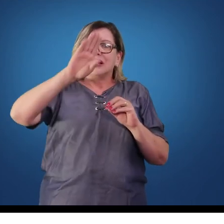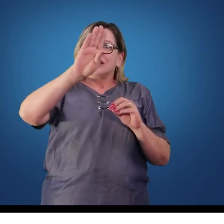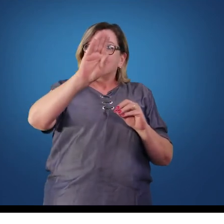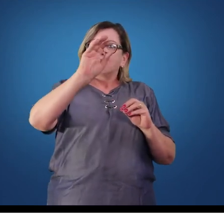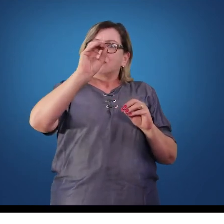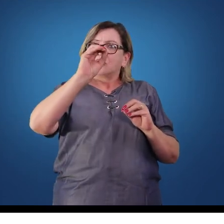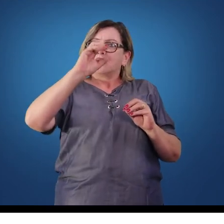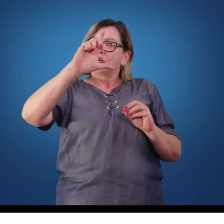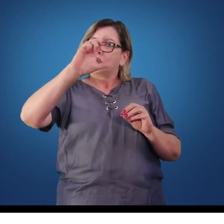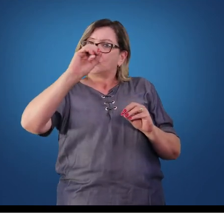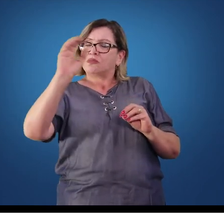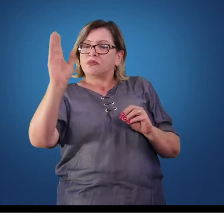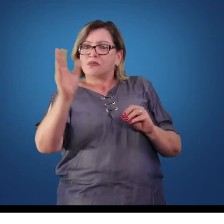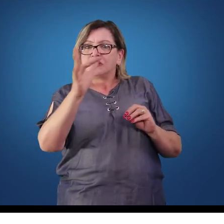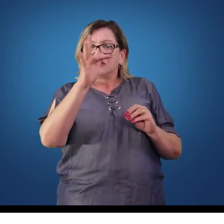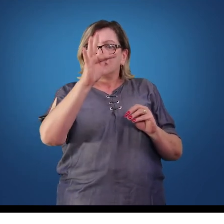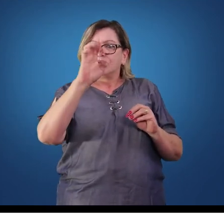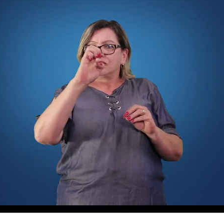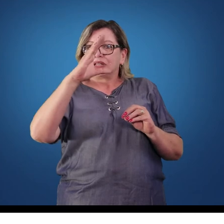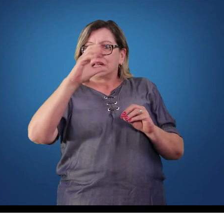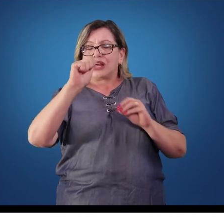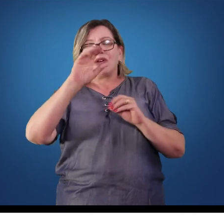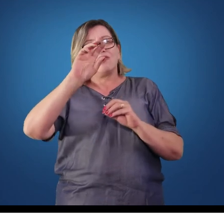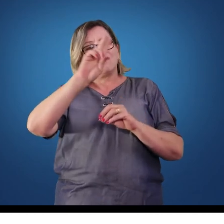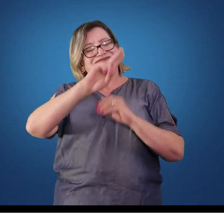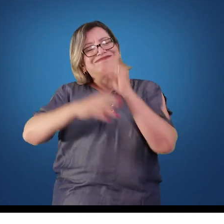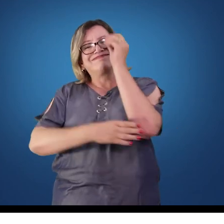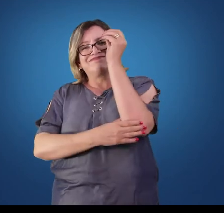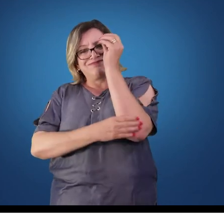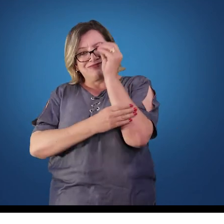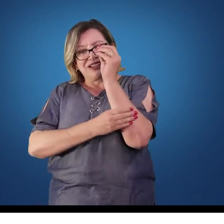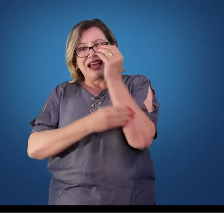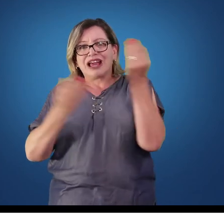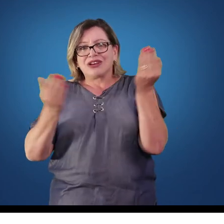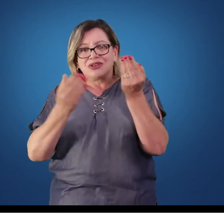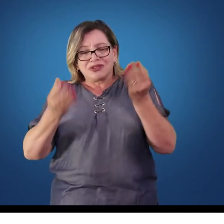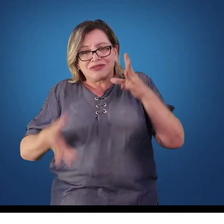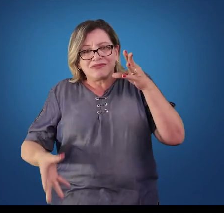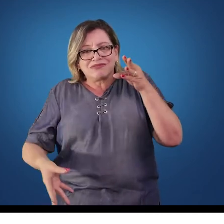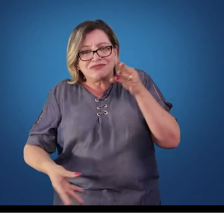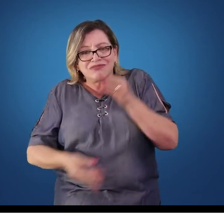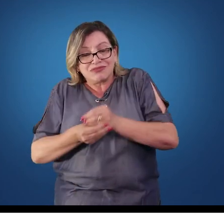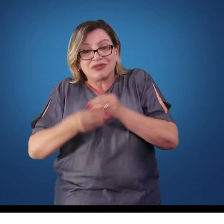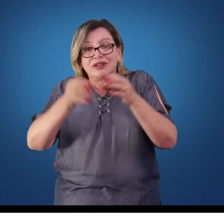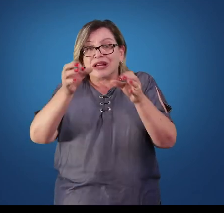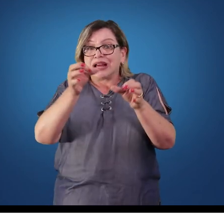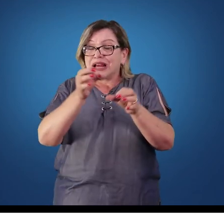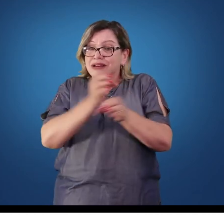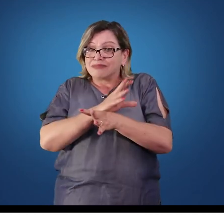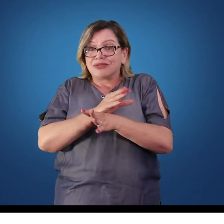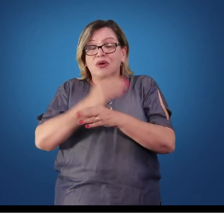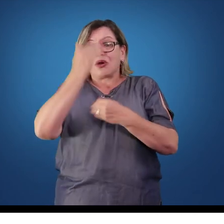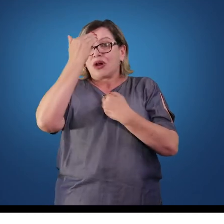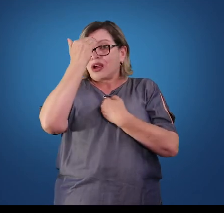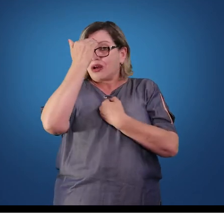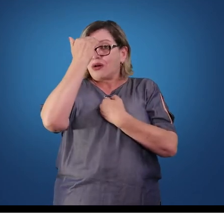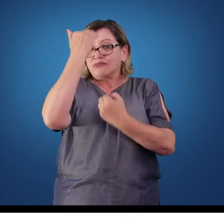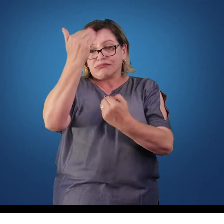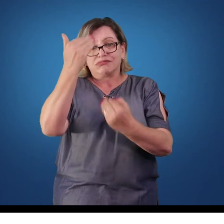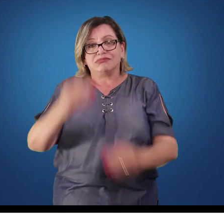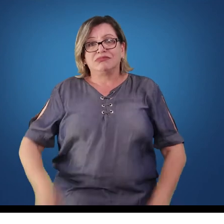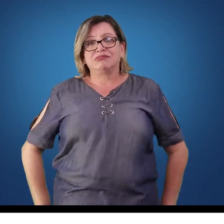bolo fecal. Encerramos, assim, o nosso resumo sobre o sistema digestivo. Obrigado.